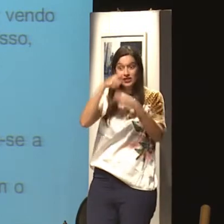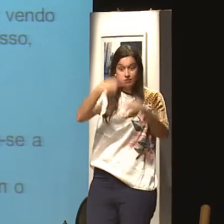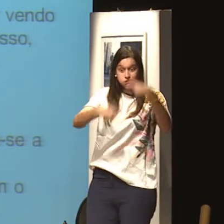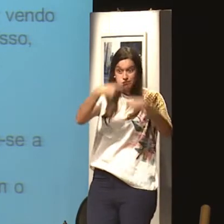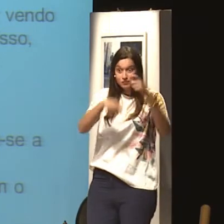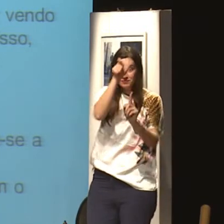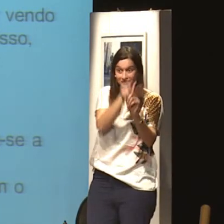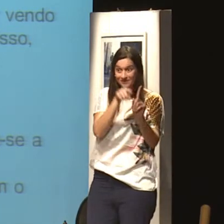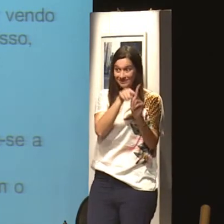satisfaz e acabou.